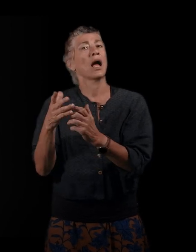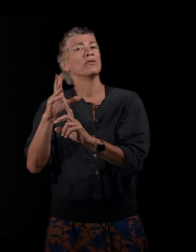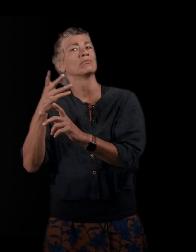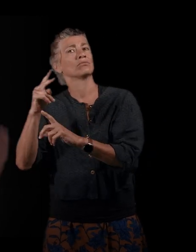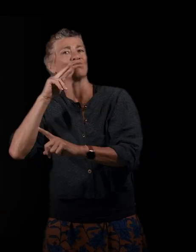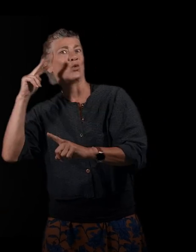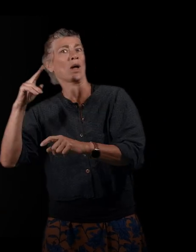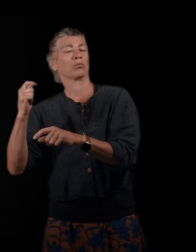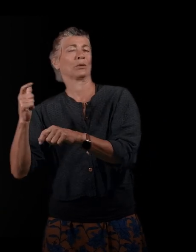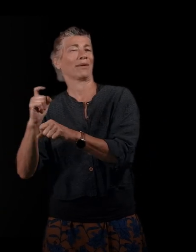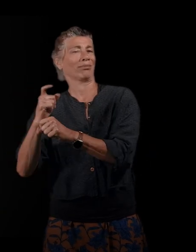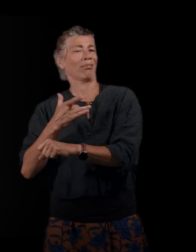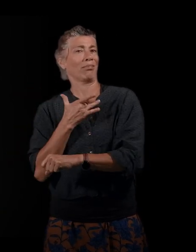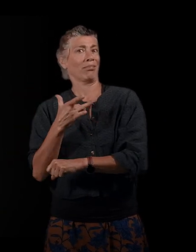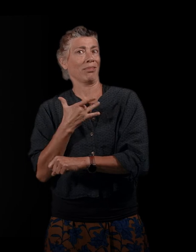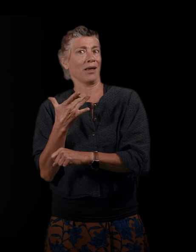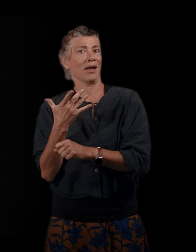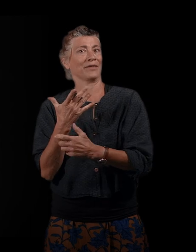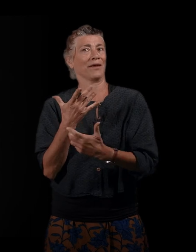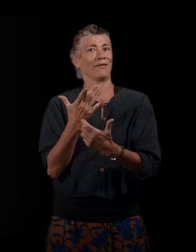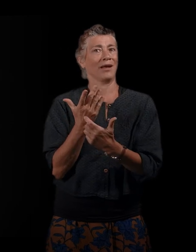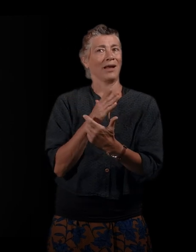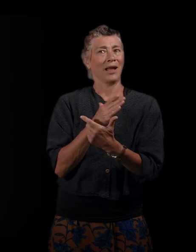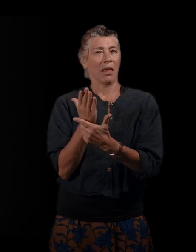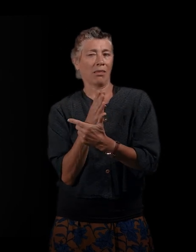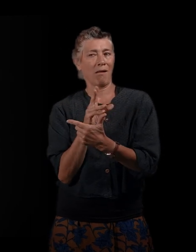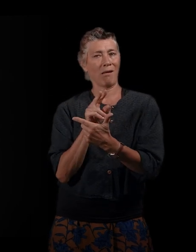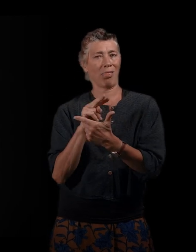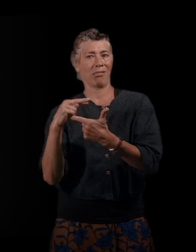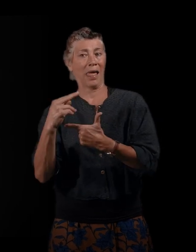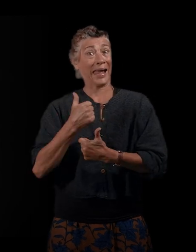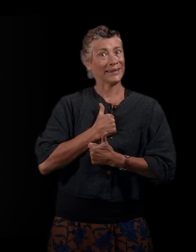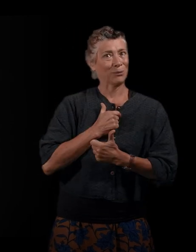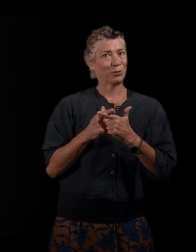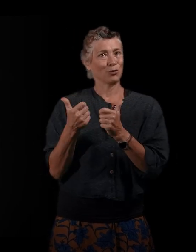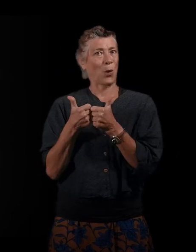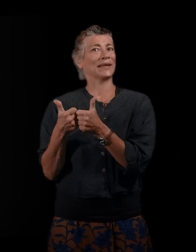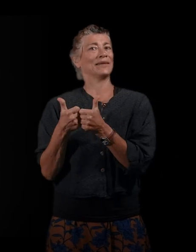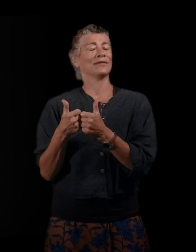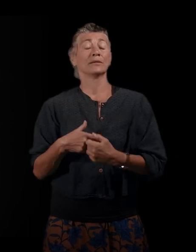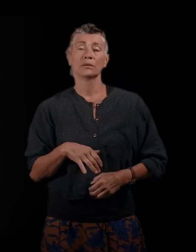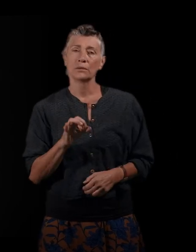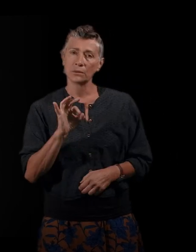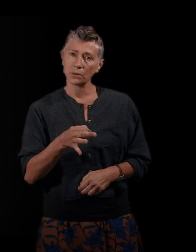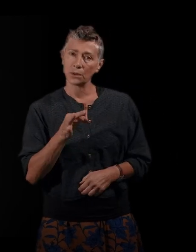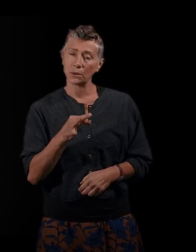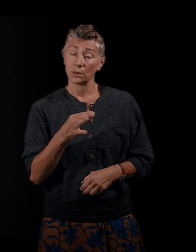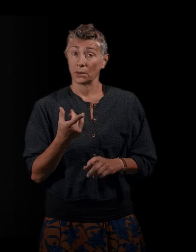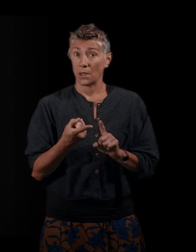Donc, on a l'impression que cette réalité, elle est vraiment perçue de toutes les manières possibles. Oui, oui, c'était important aussi, parce que c'est parfois